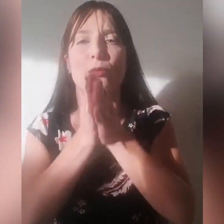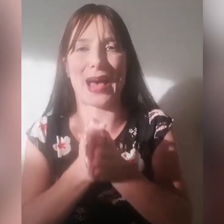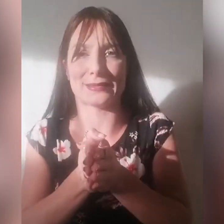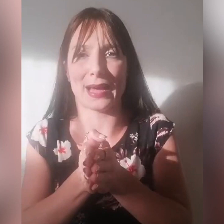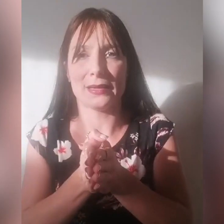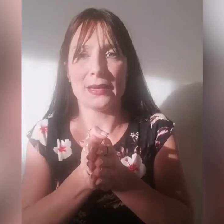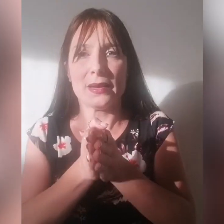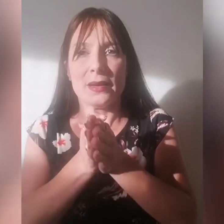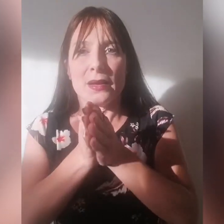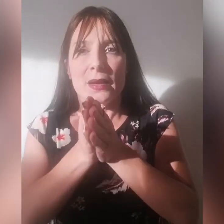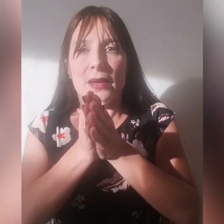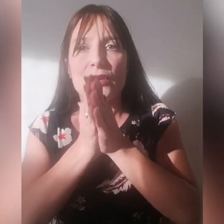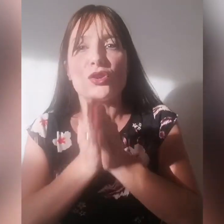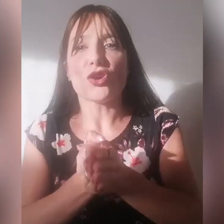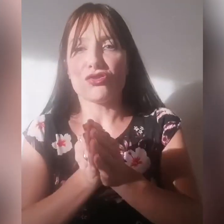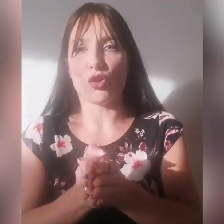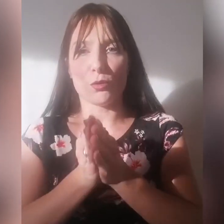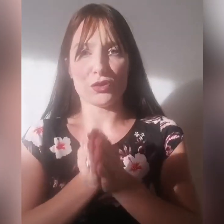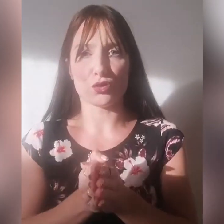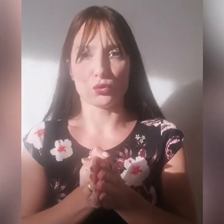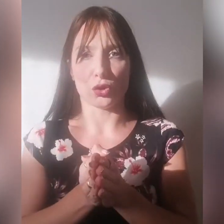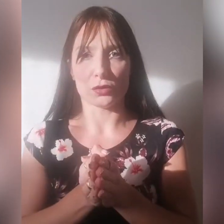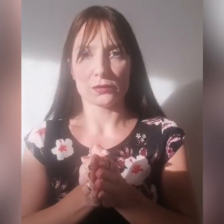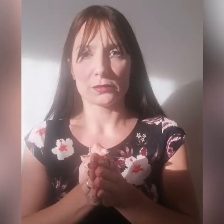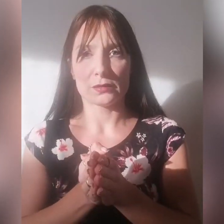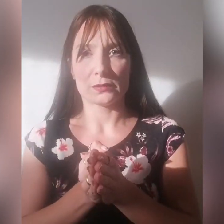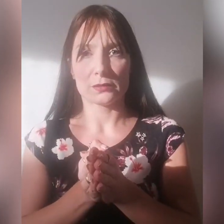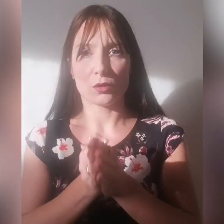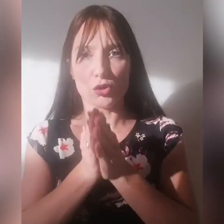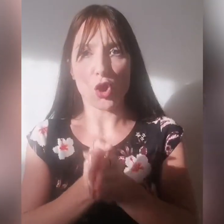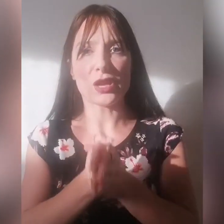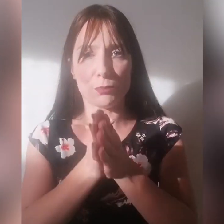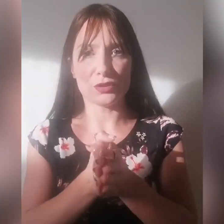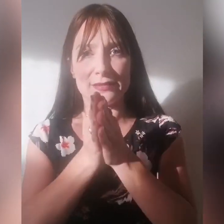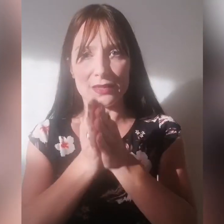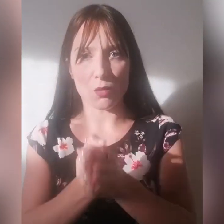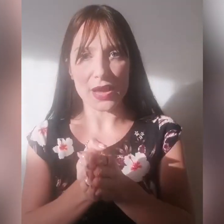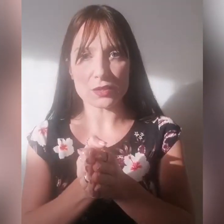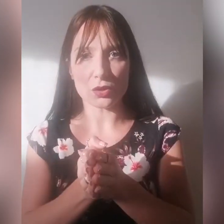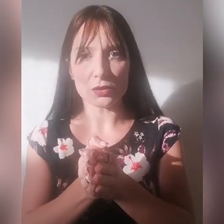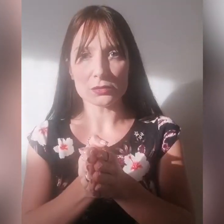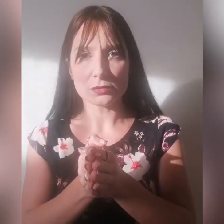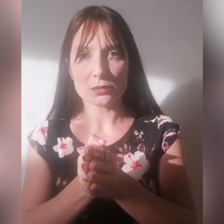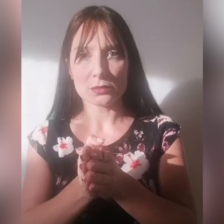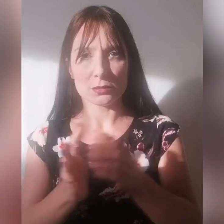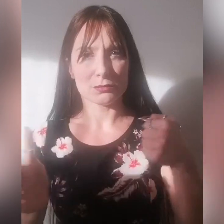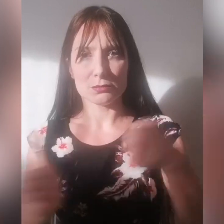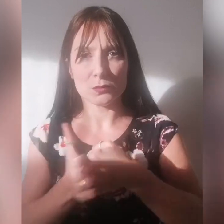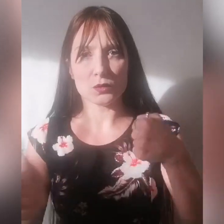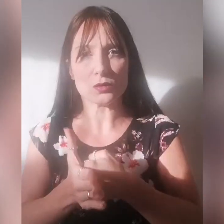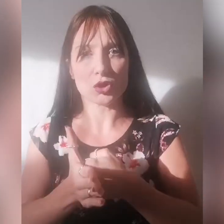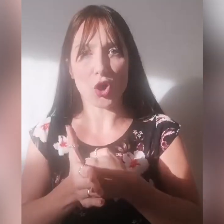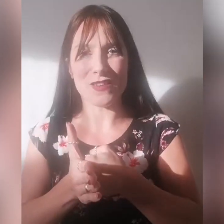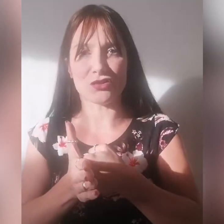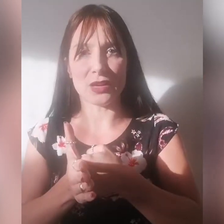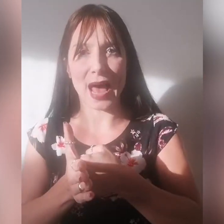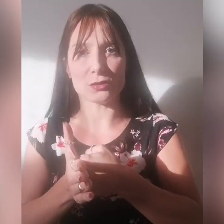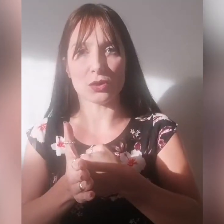domanda, fino ad oggi come ho vissuto? Con gli occhi puntati in questo? non ho vacillato?